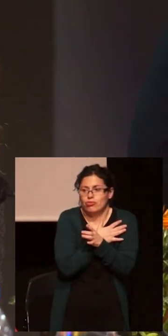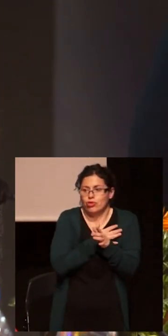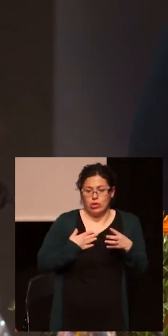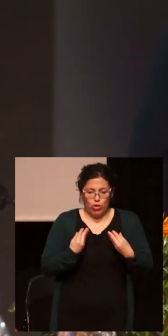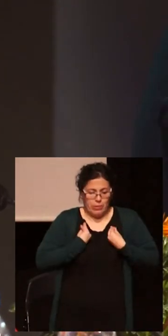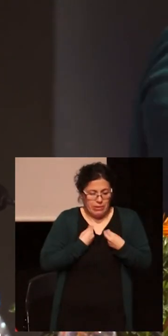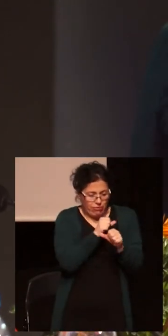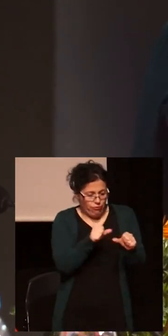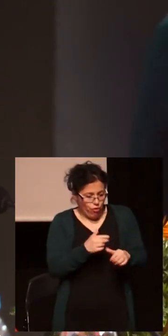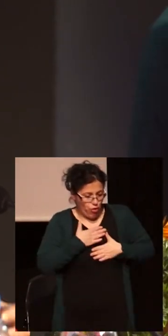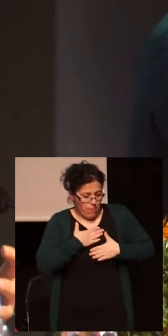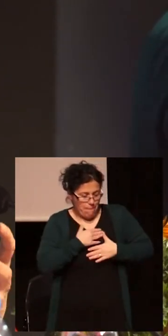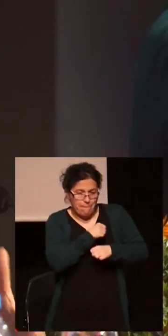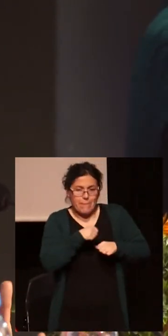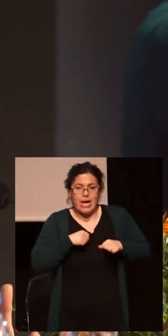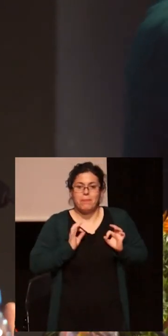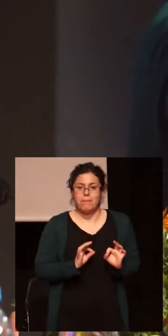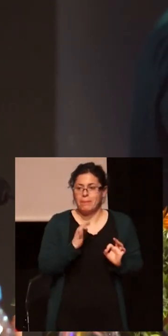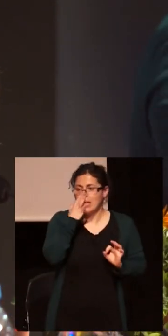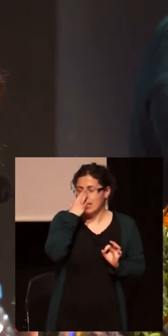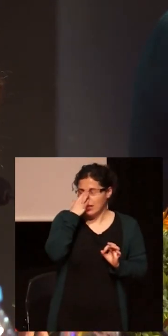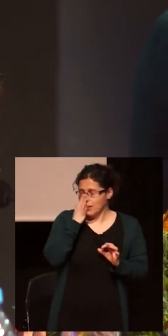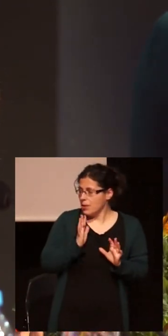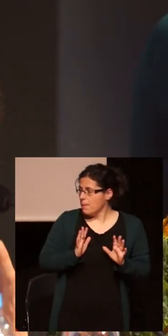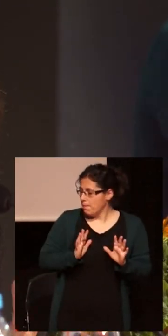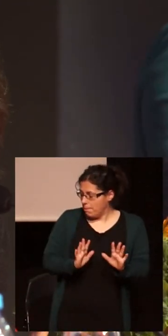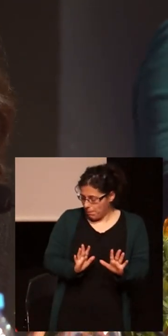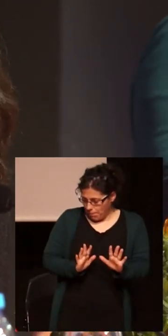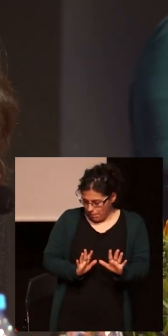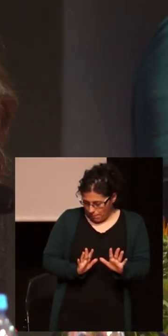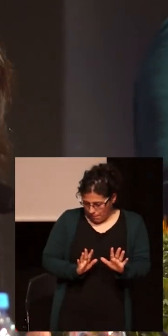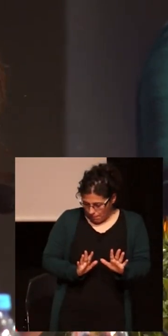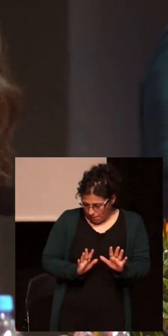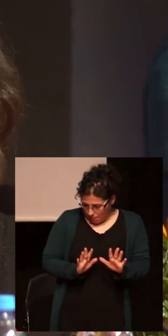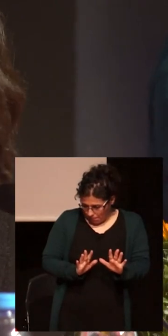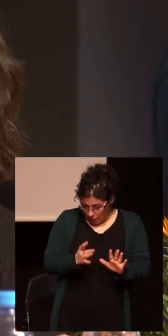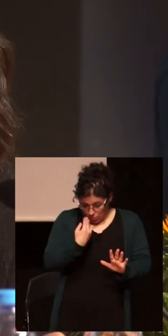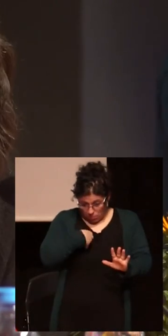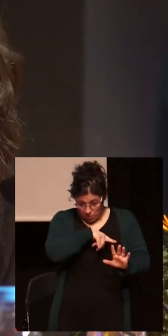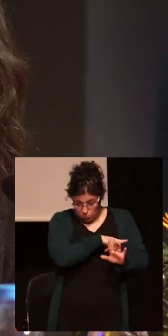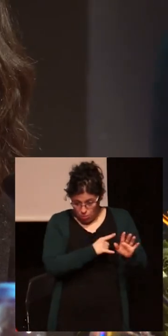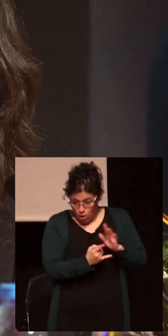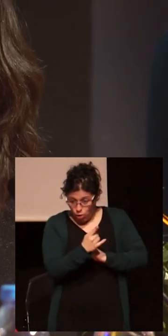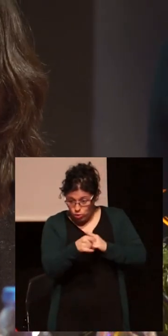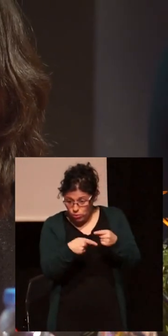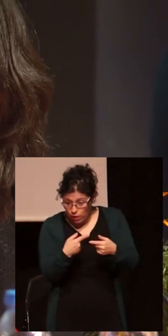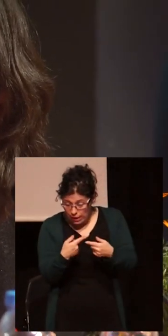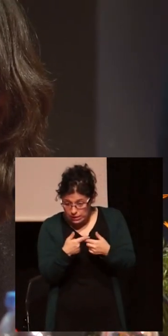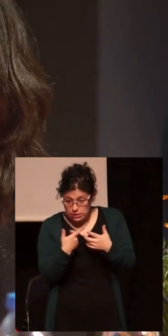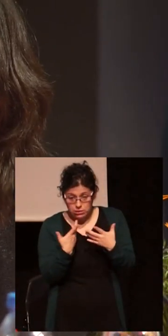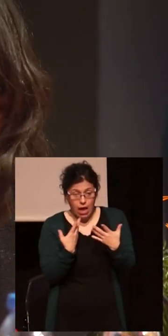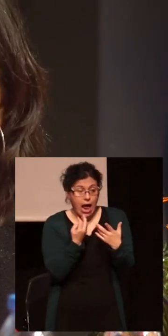determinada manera. Claro, y eso hace que se movilicen unas determinadas cuestiones.